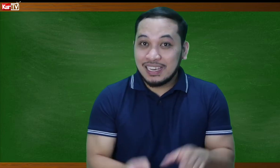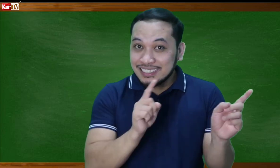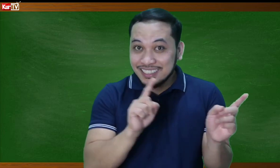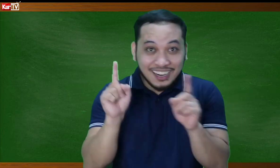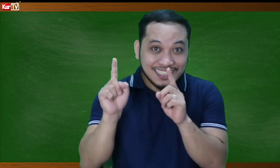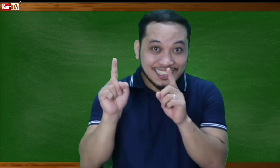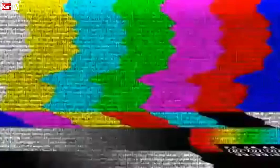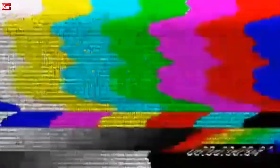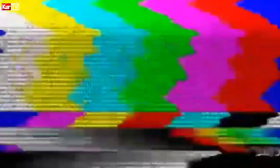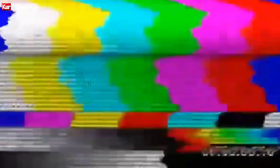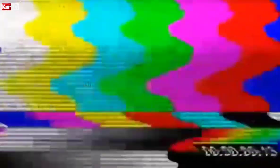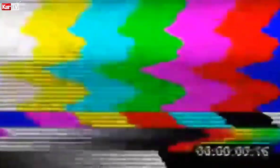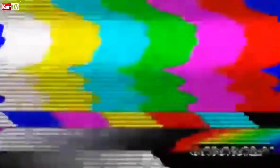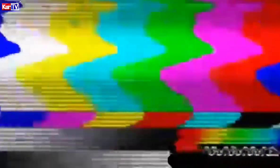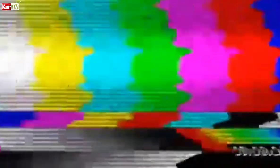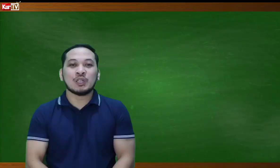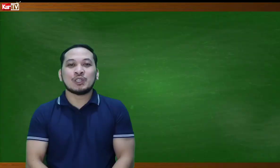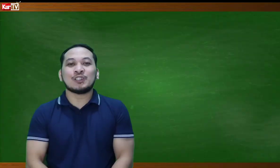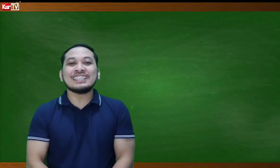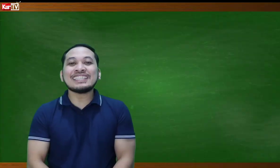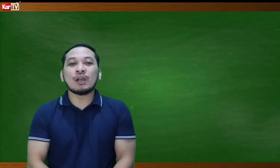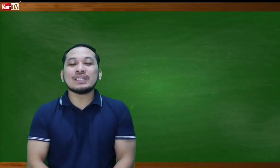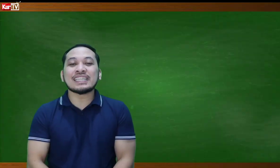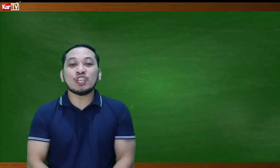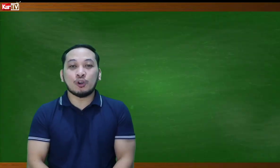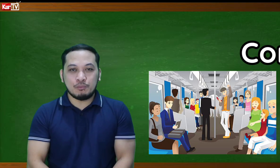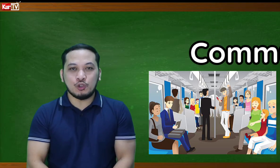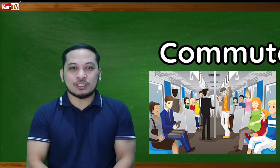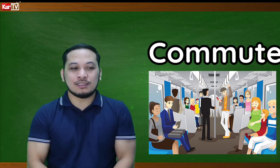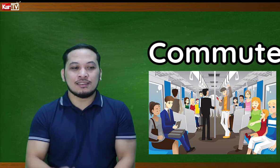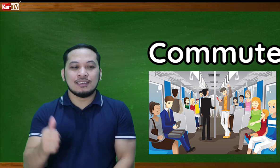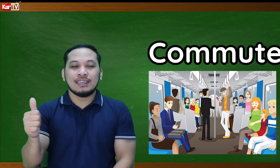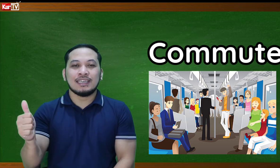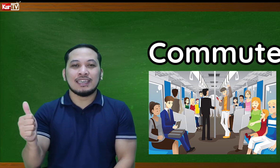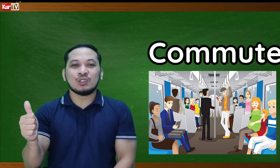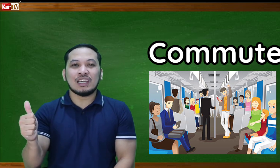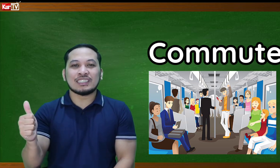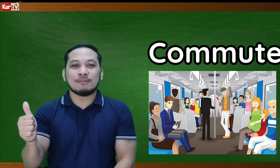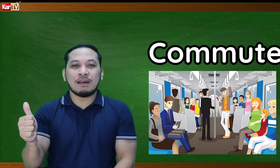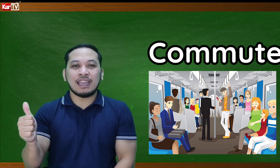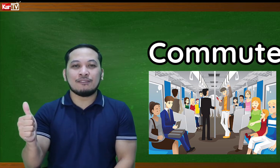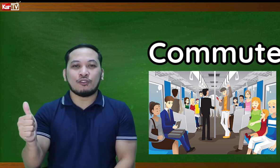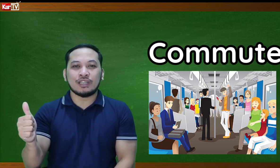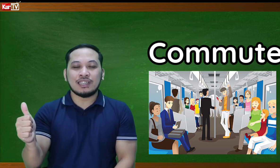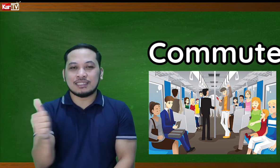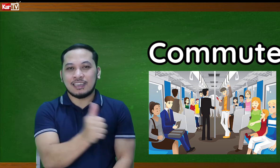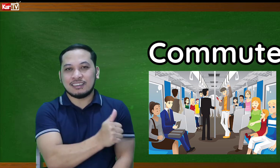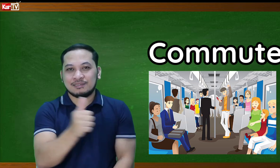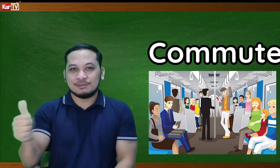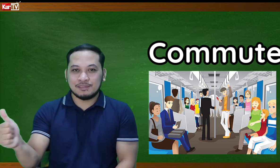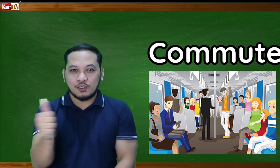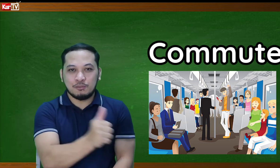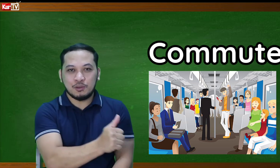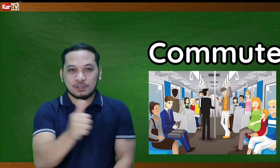let's start! So, this is how we sign commute. Gento lang siya, back and forth lang siya. Commute.